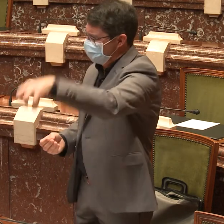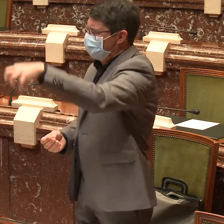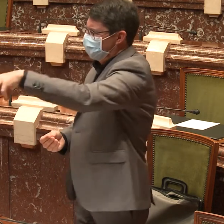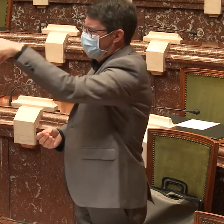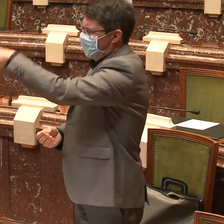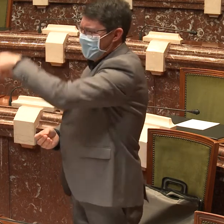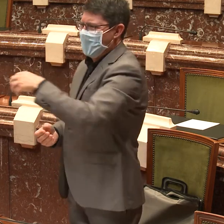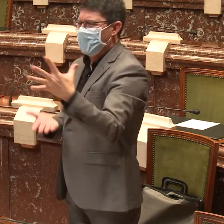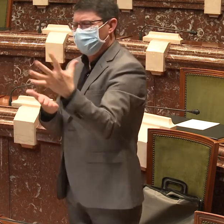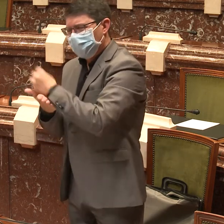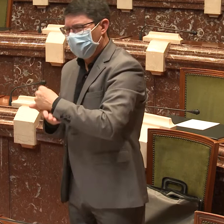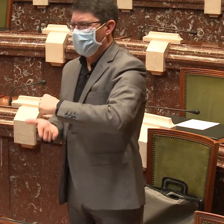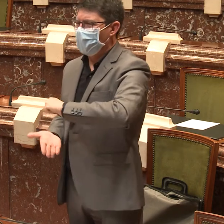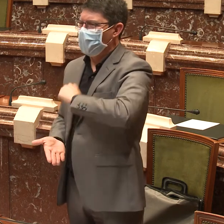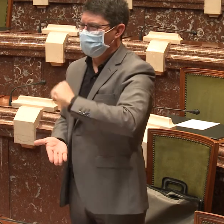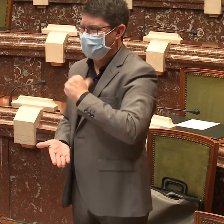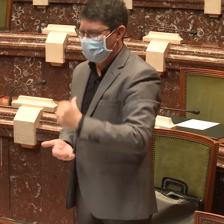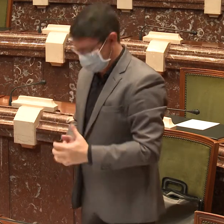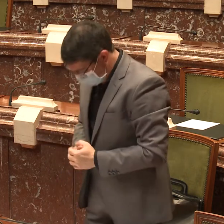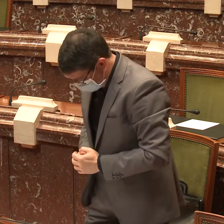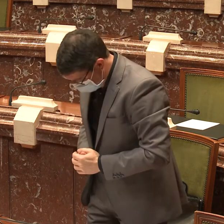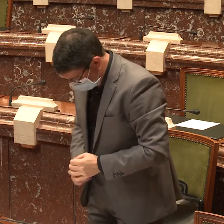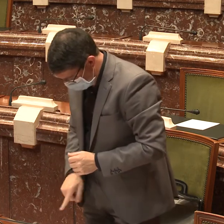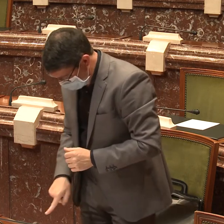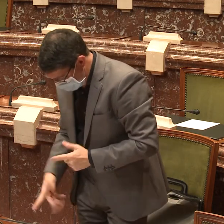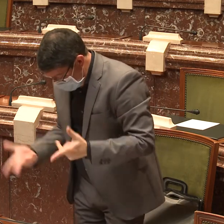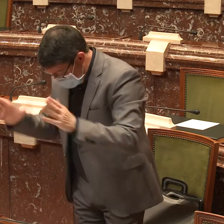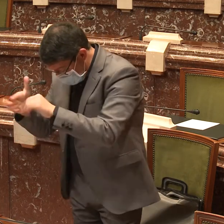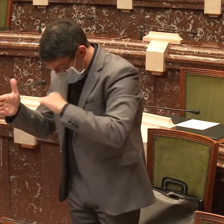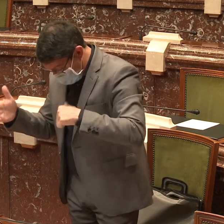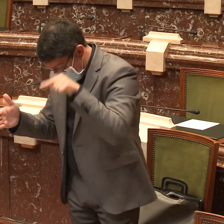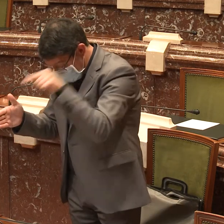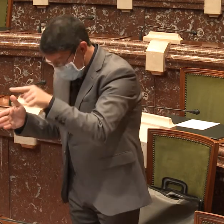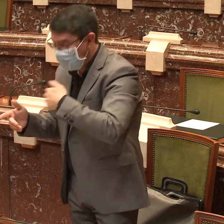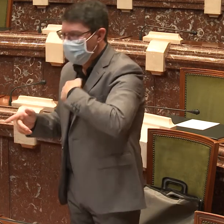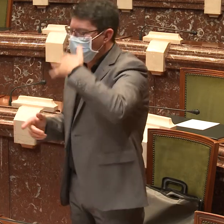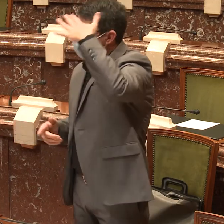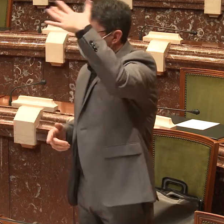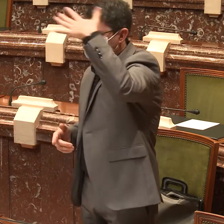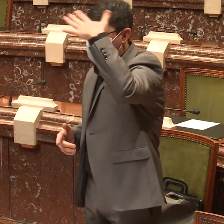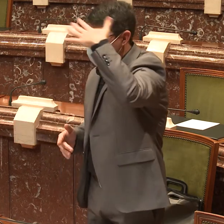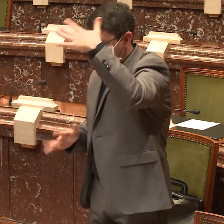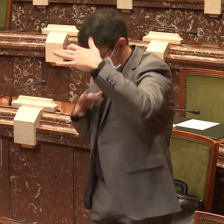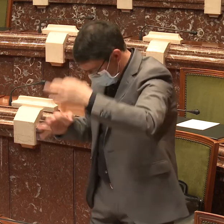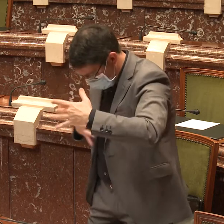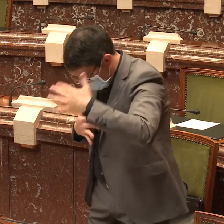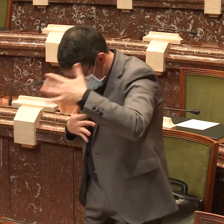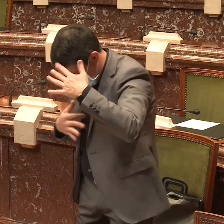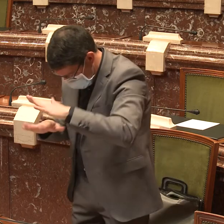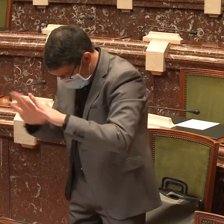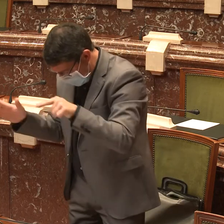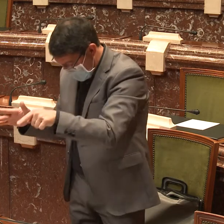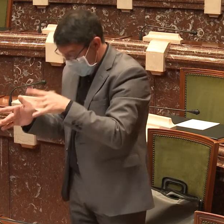sordas, porque lo llevamos demandando desde hace diez años, cuando otras comunidades autónomas ya lo tienen, se han convertido en nuestra peor pesadilla.